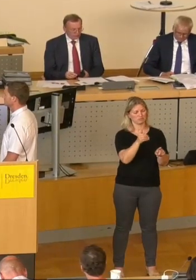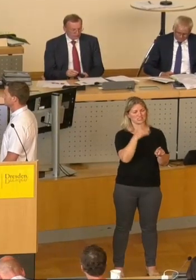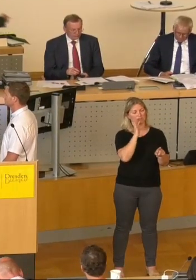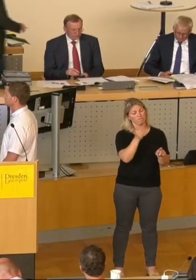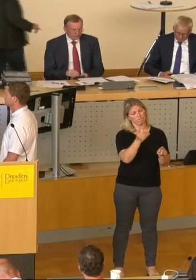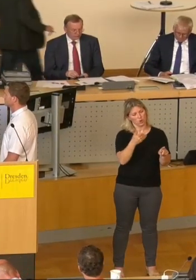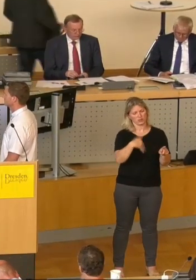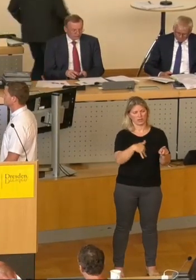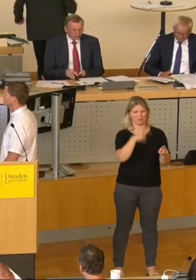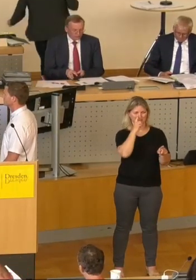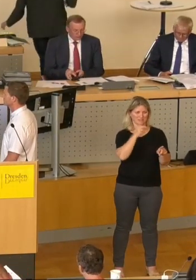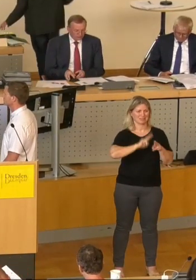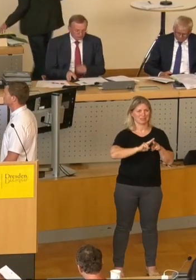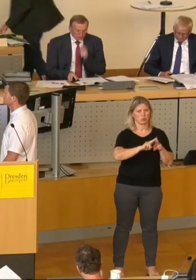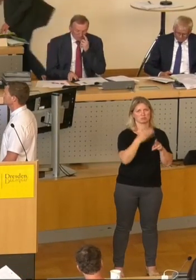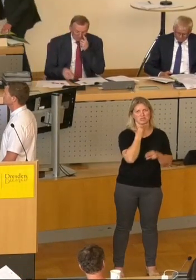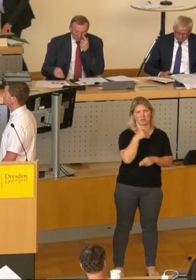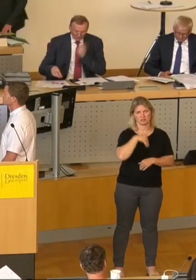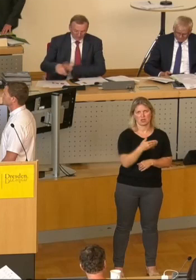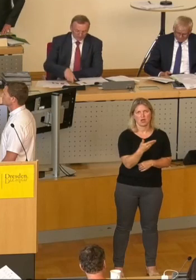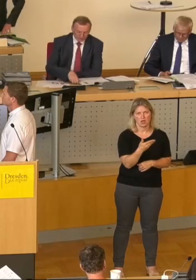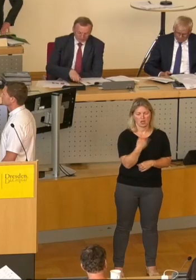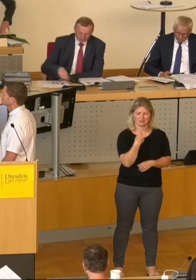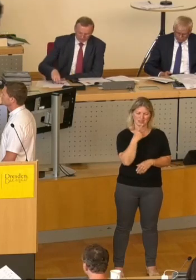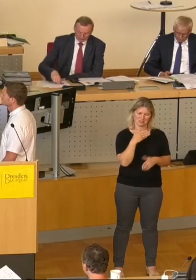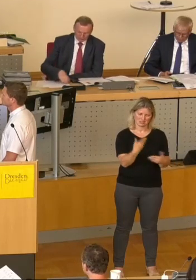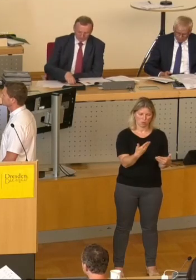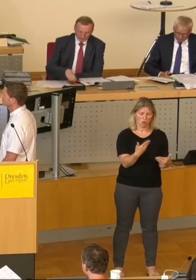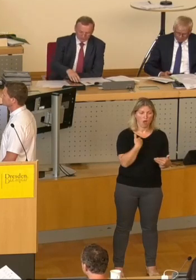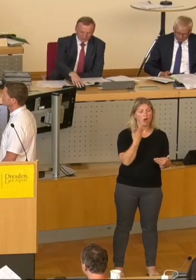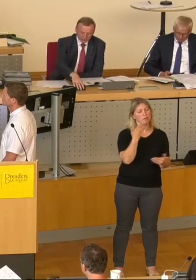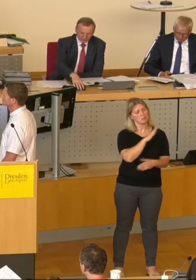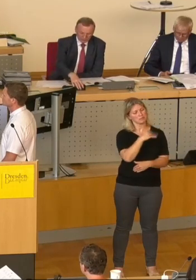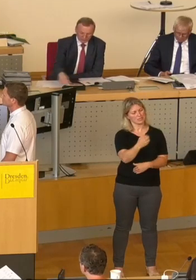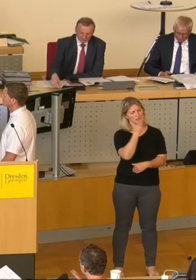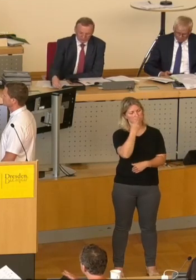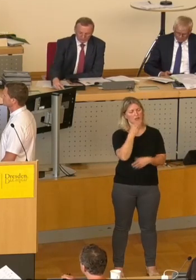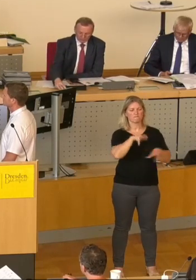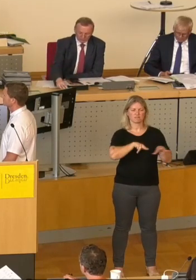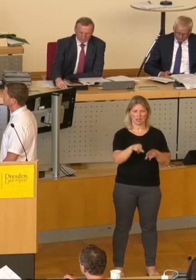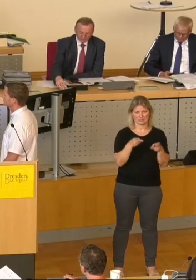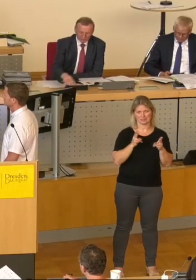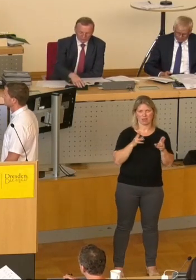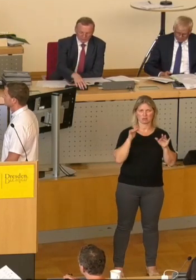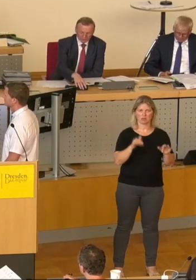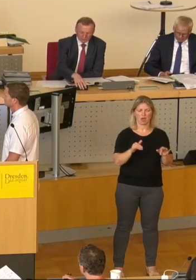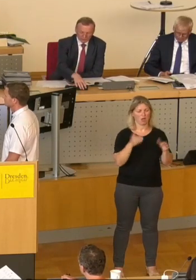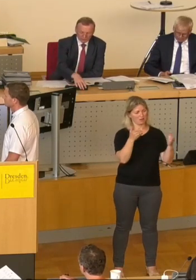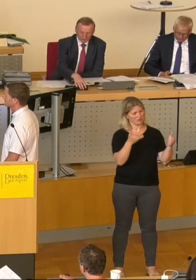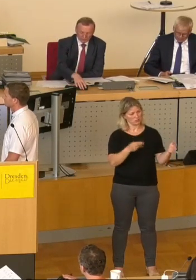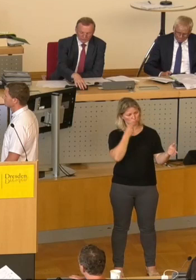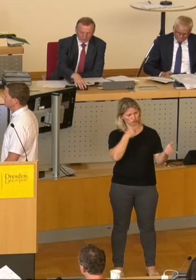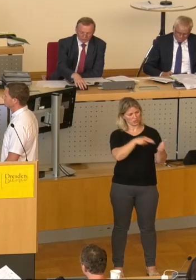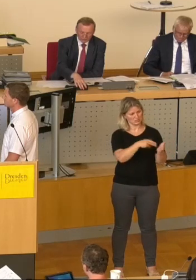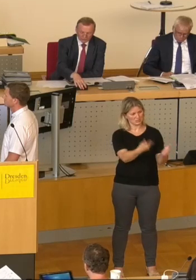eingeschätzt. Wir halten Sie aber auch für verkehrssicher und beobachten Ihren Zustand bei dem